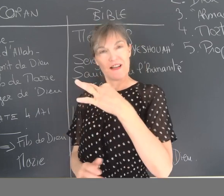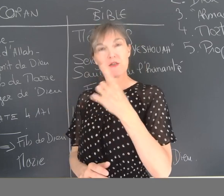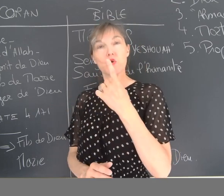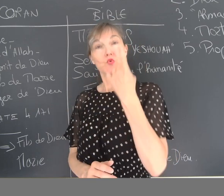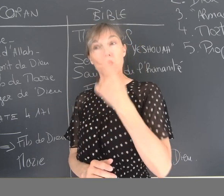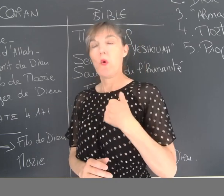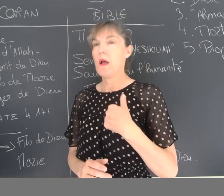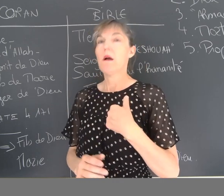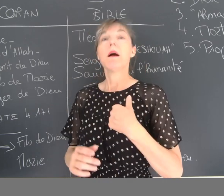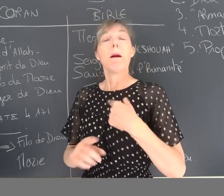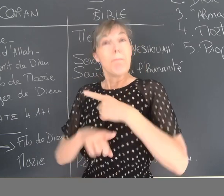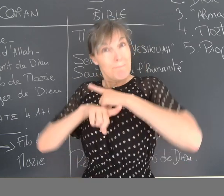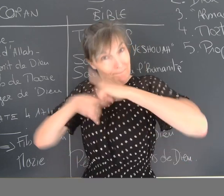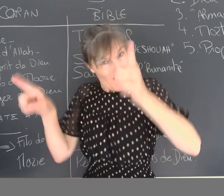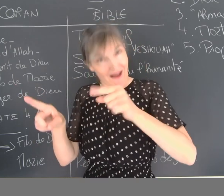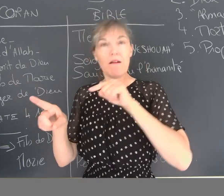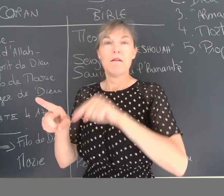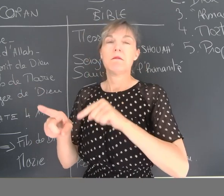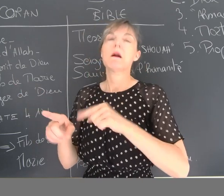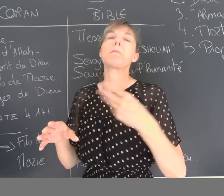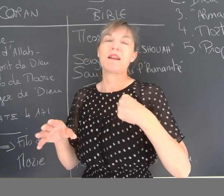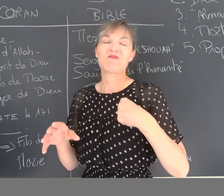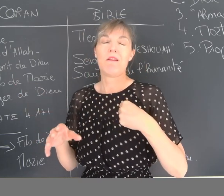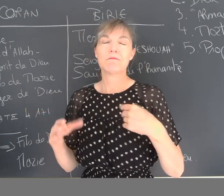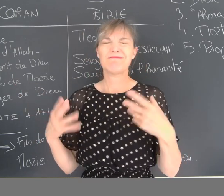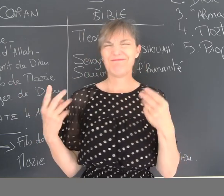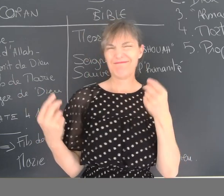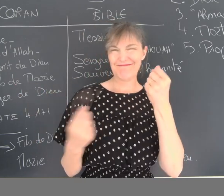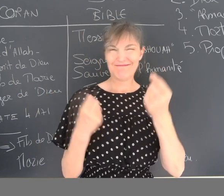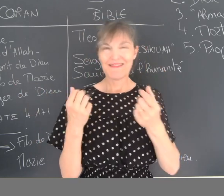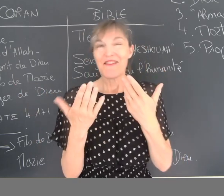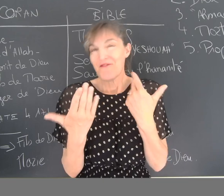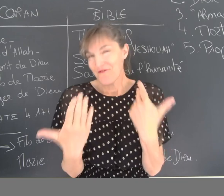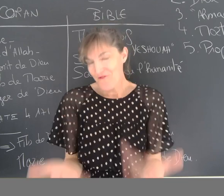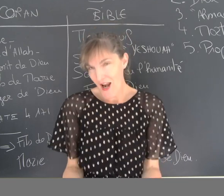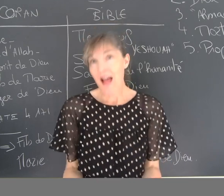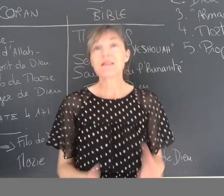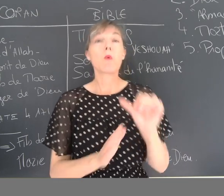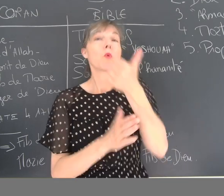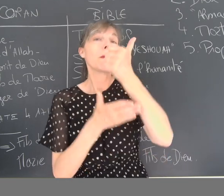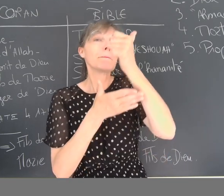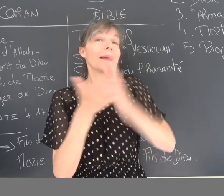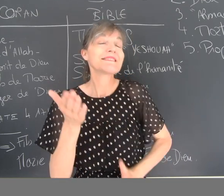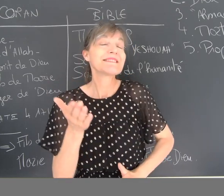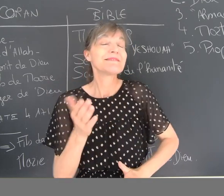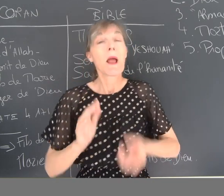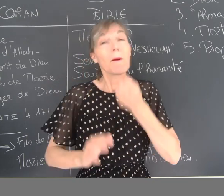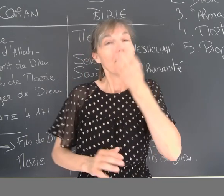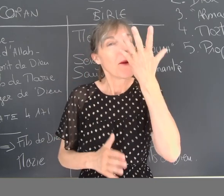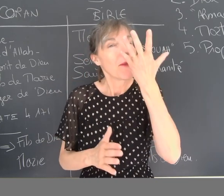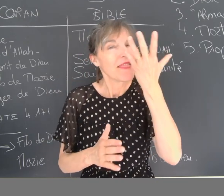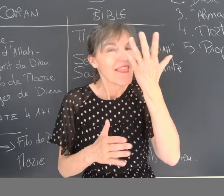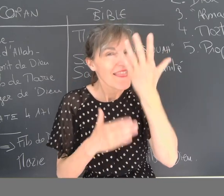Alors que pour les chrétiens, pour ceux qui suivent la Bible, le péché, c'est de dire qu'il n'est pas le Fils de Dieu.